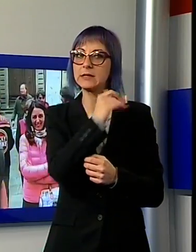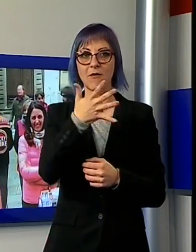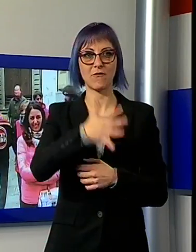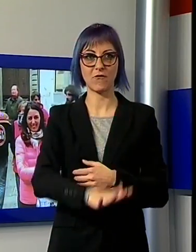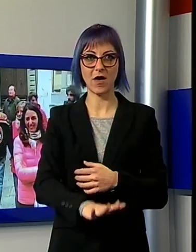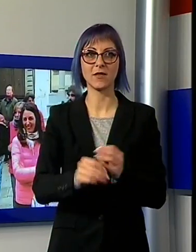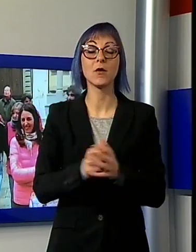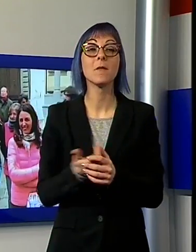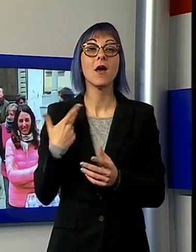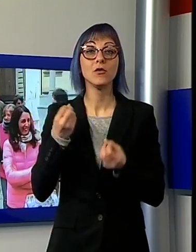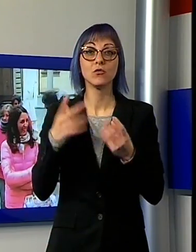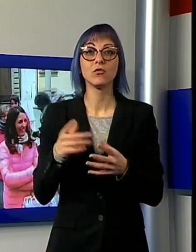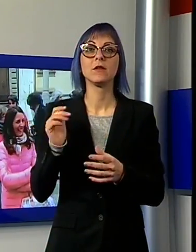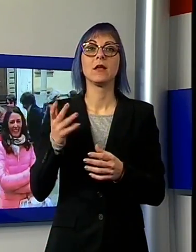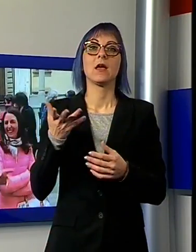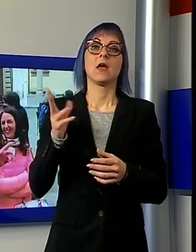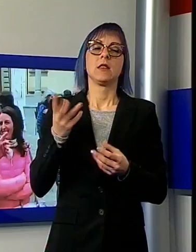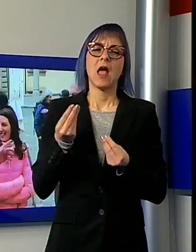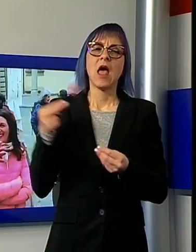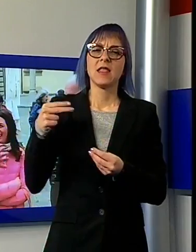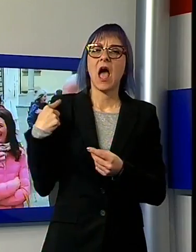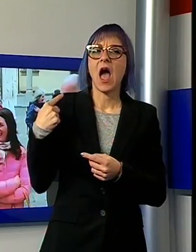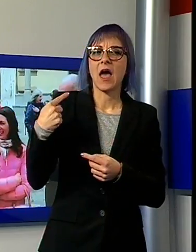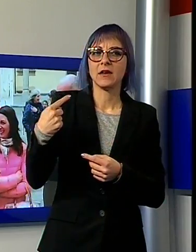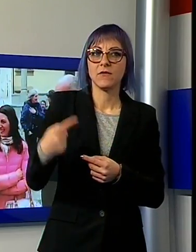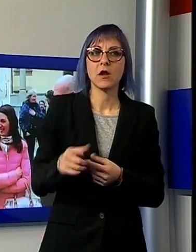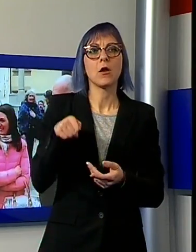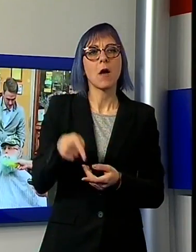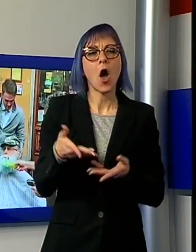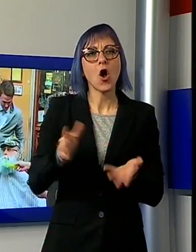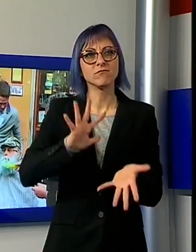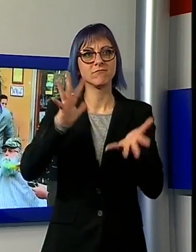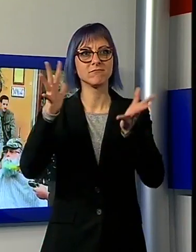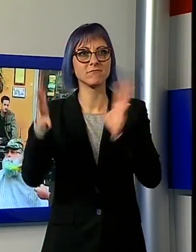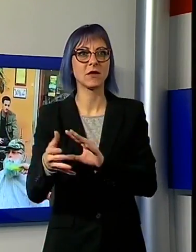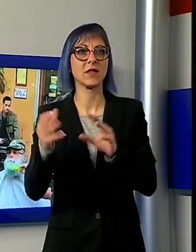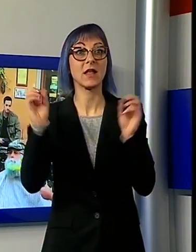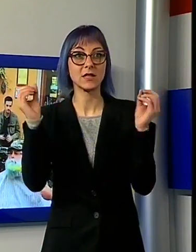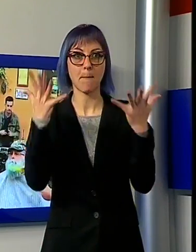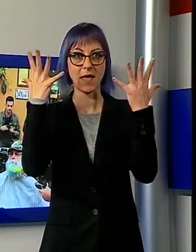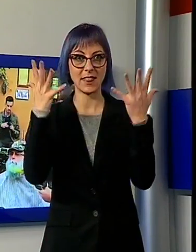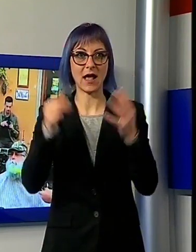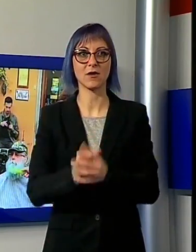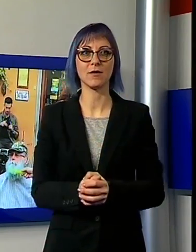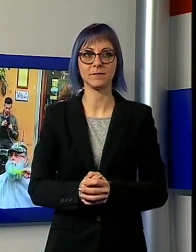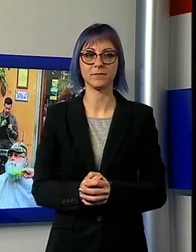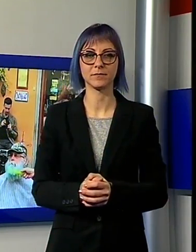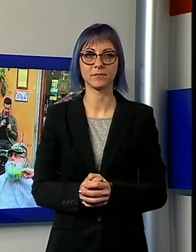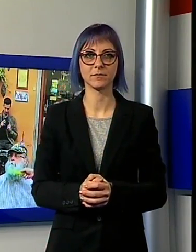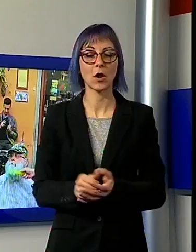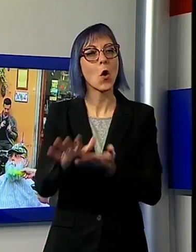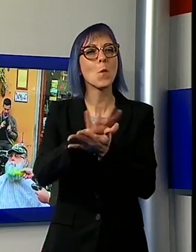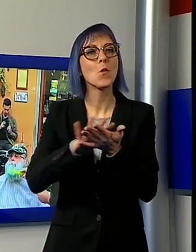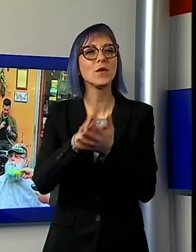stavolta la cosa è divenuta momento di spettacolo, musica ed anche teatro. In tutto, la pulizia di primavera dalla barba ha visto protagonisti